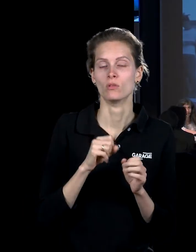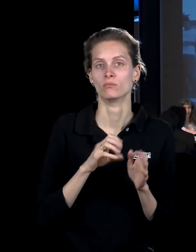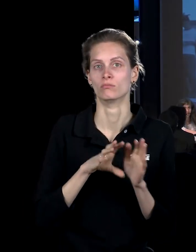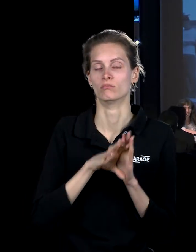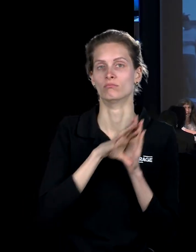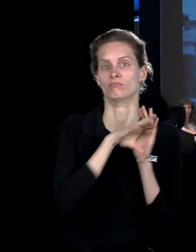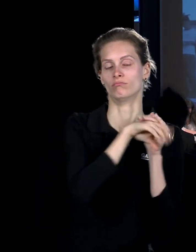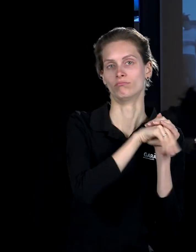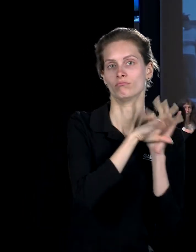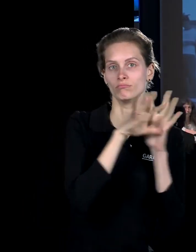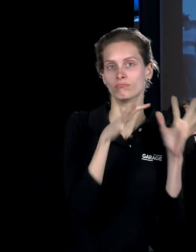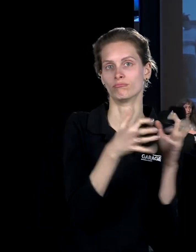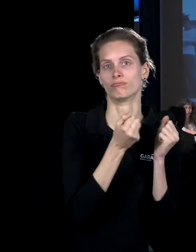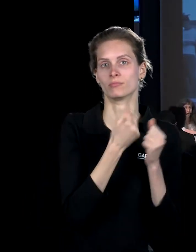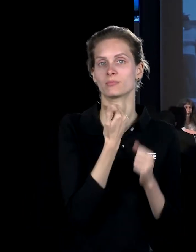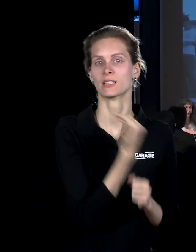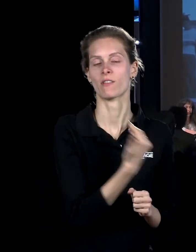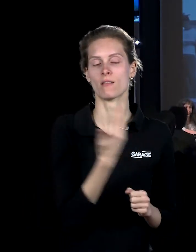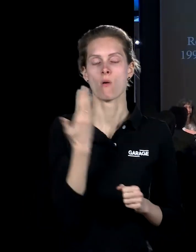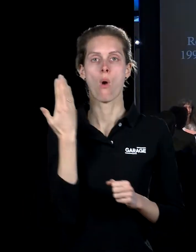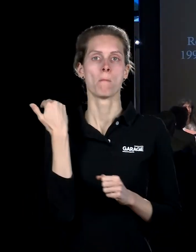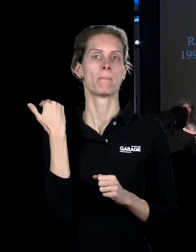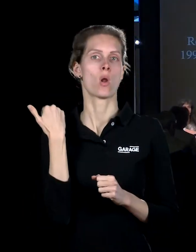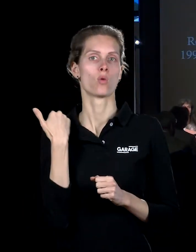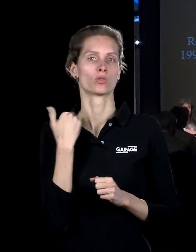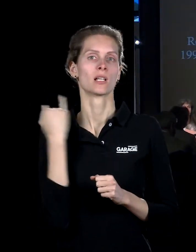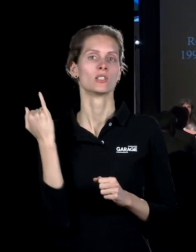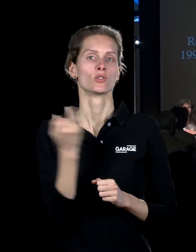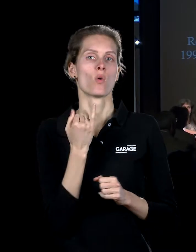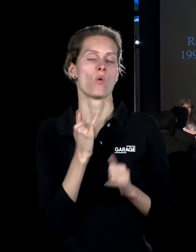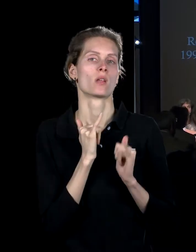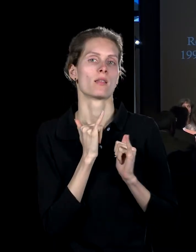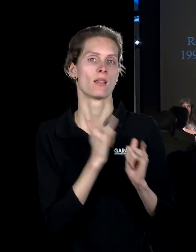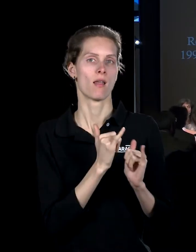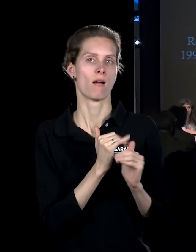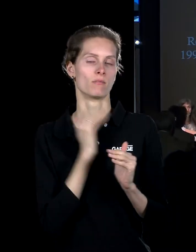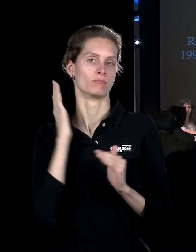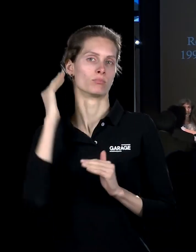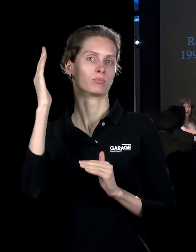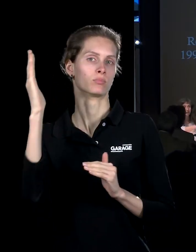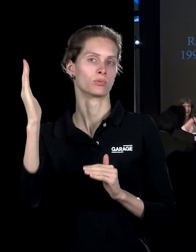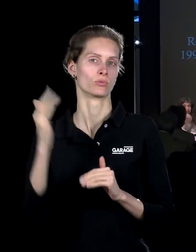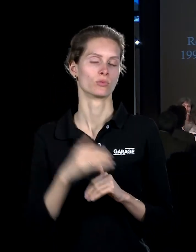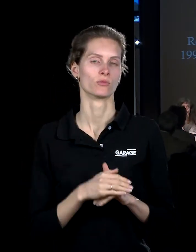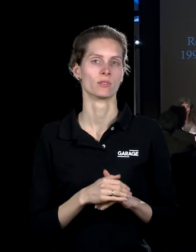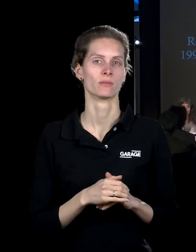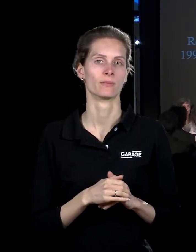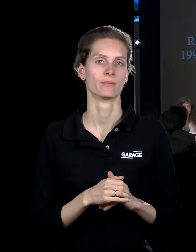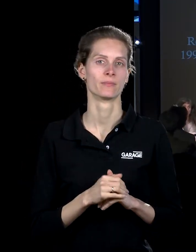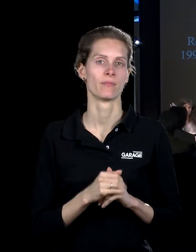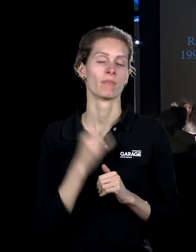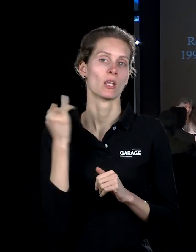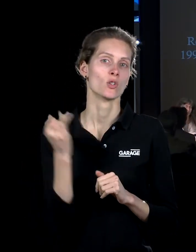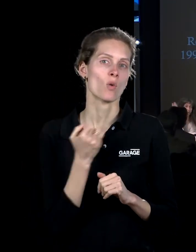традицией. Что это действительно такое прошлое на вырост, история на вырост, которая, в конце концов, может реализоваться и действительно стать